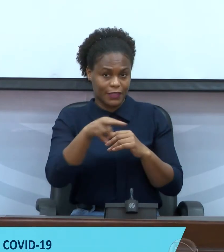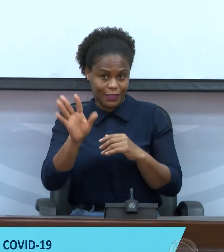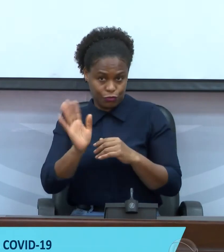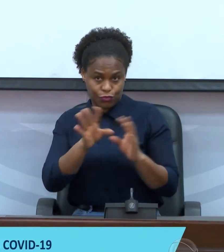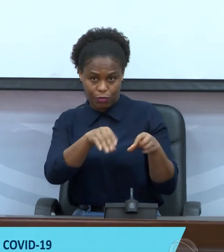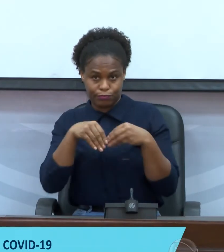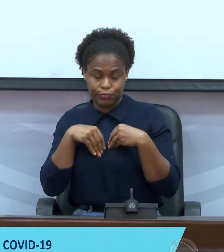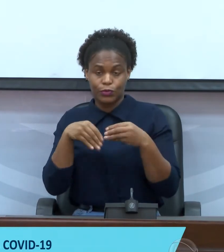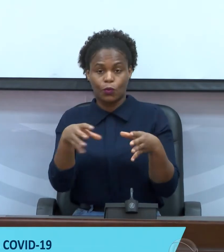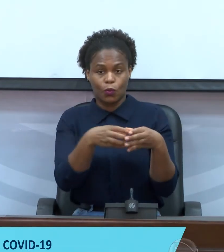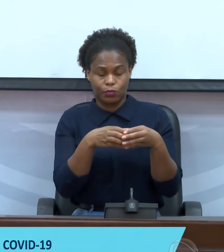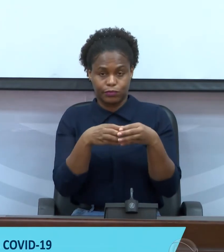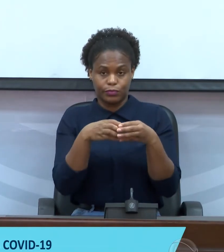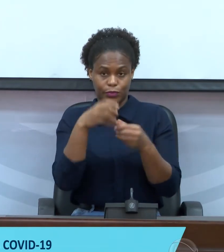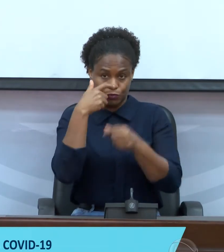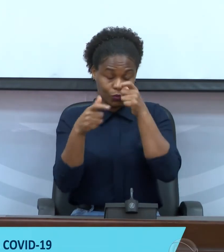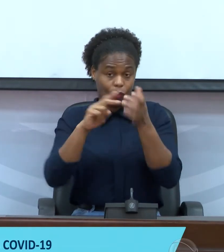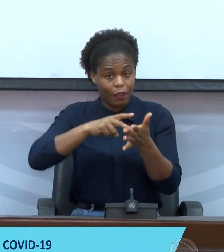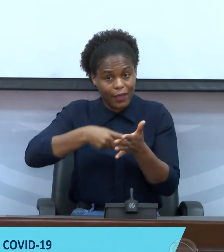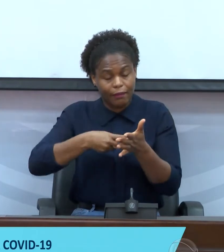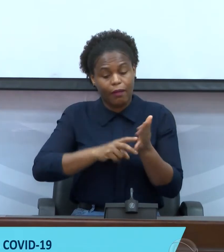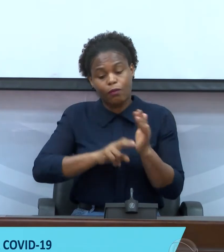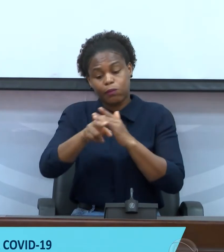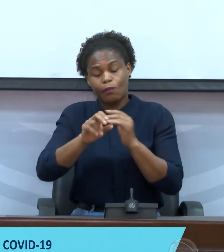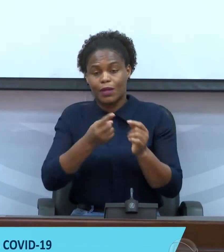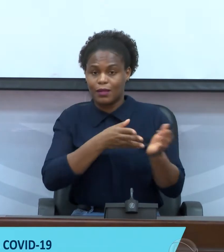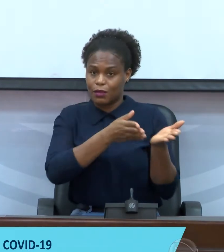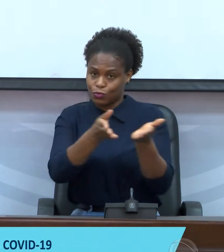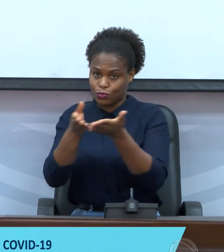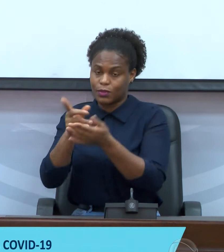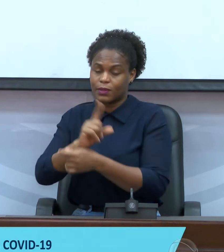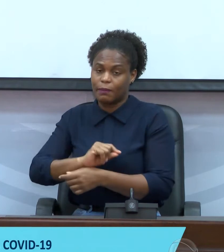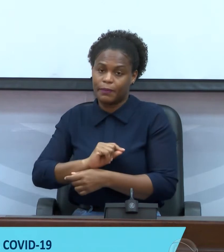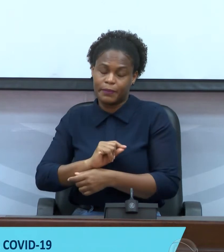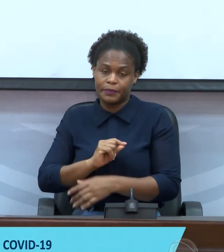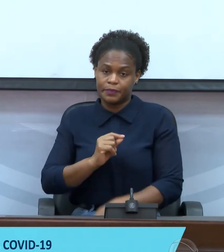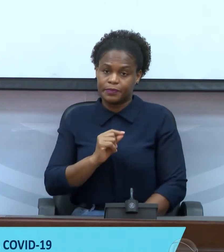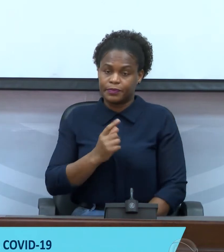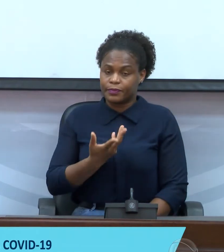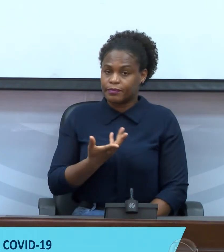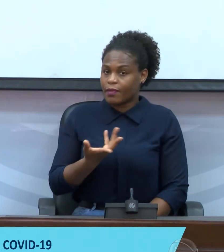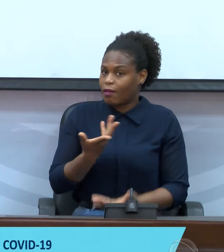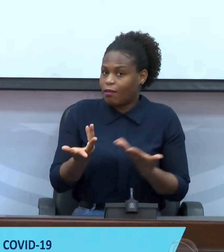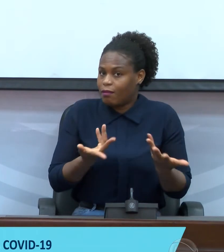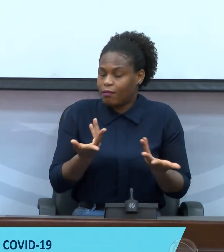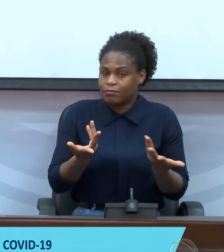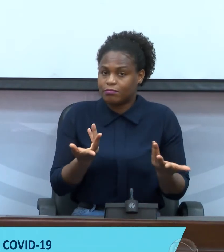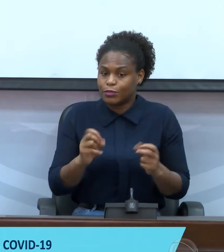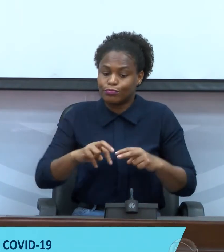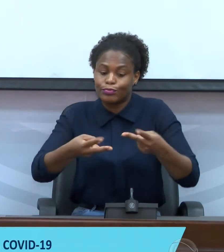técnicas para ajudar também a transmitir